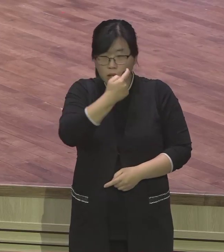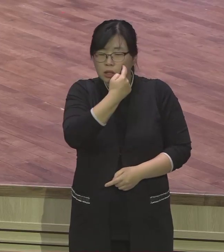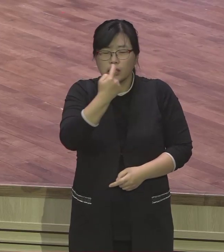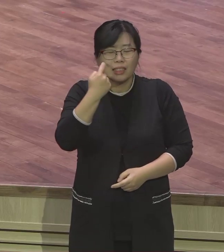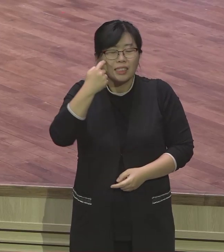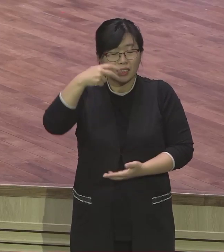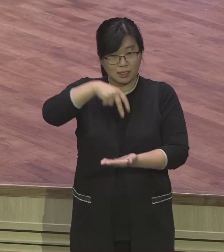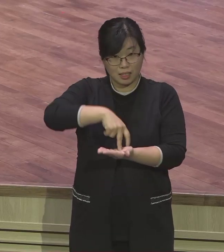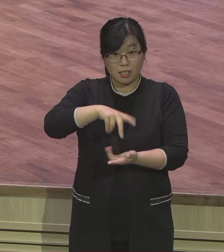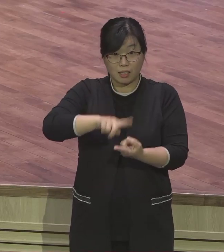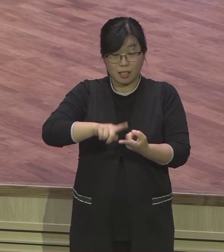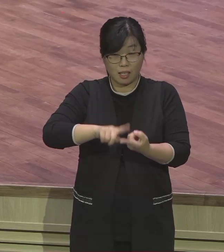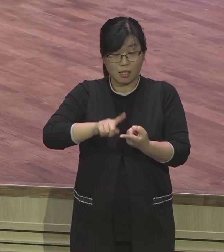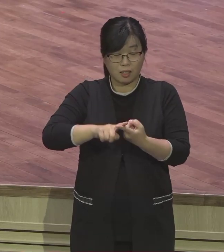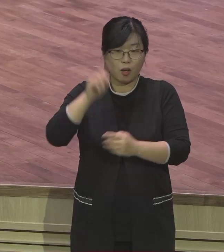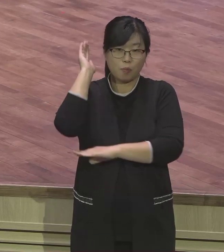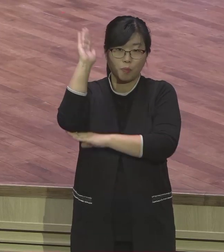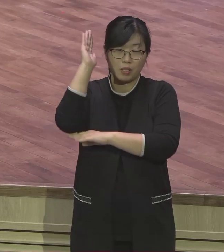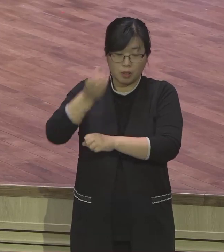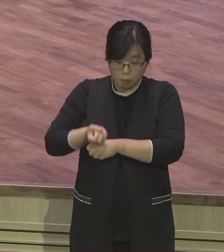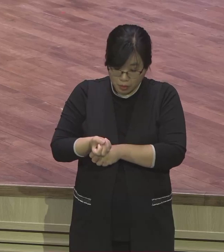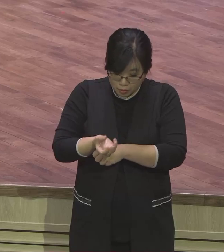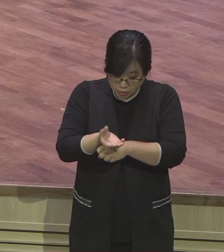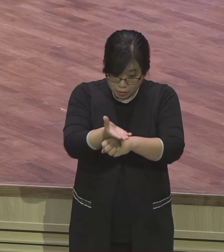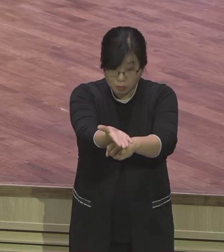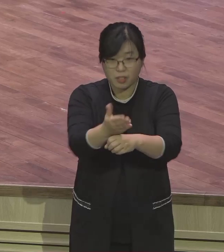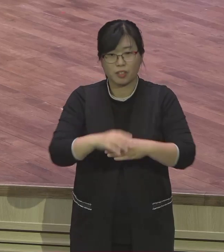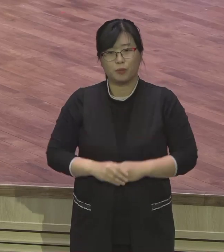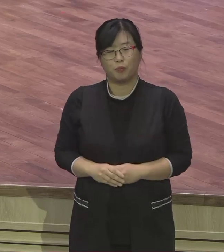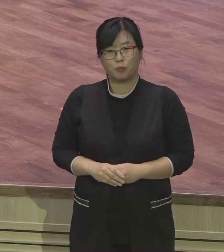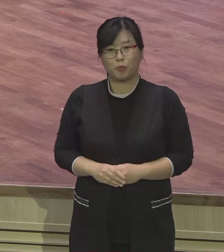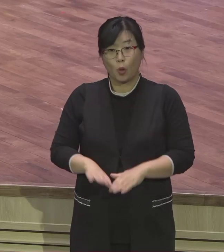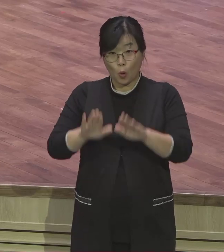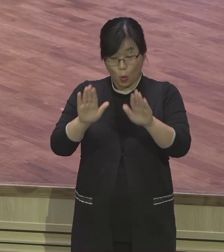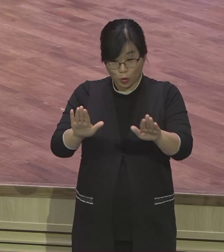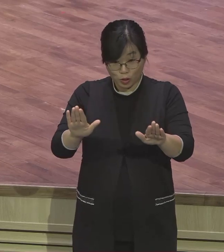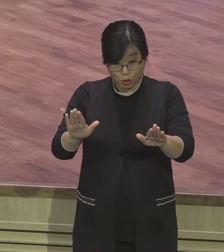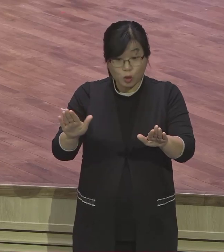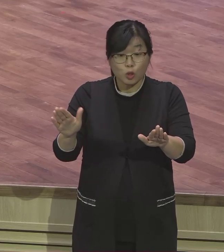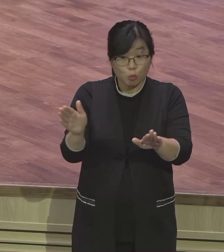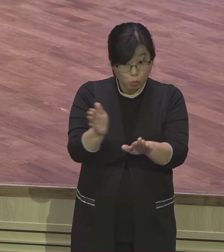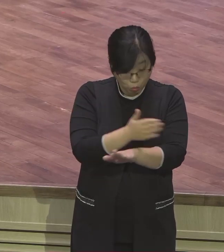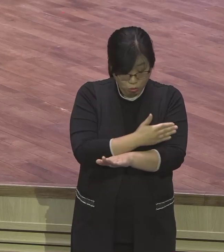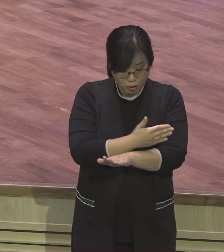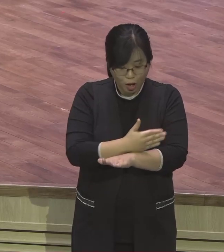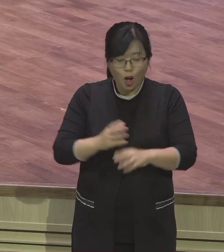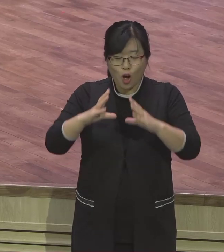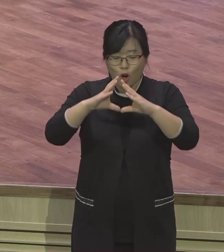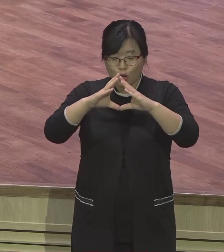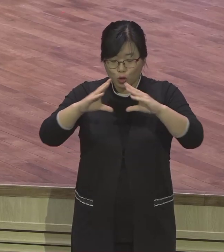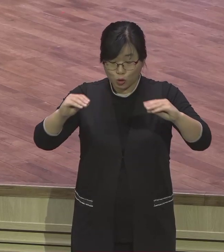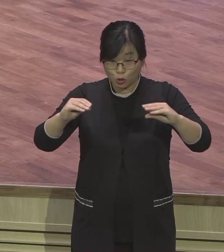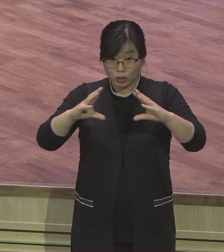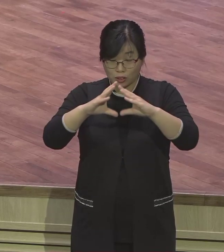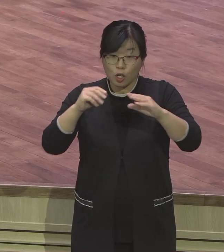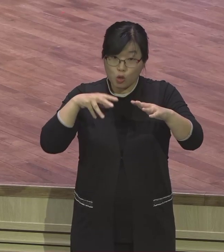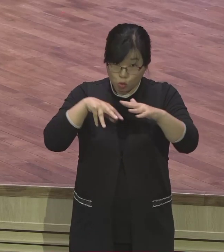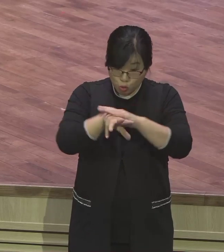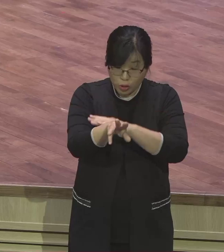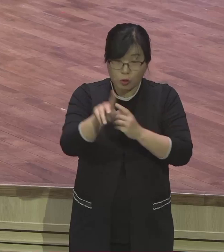추레웃기의 말씀을 매주 금요일마다 우리가 살펴볼 텐데 지난 시간까지는